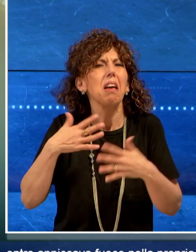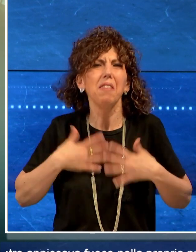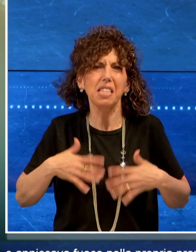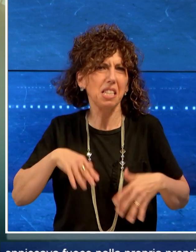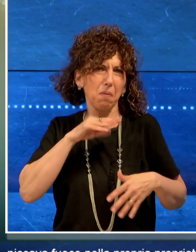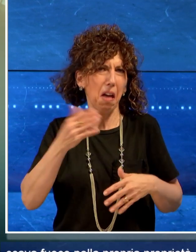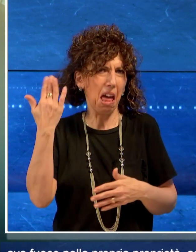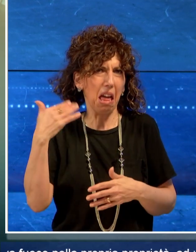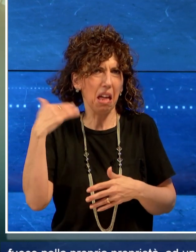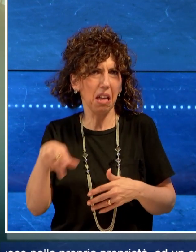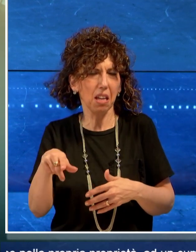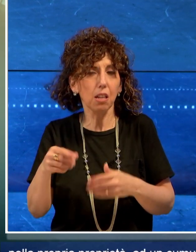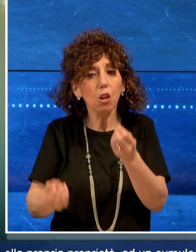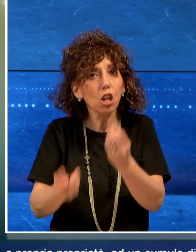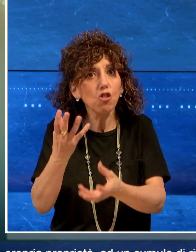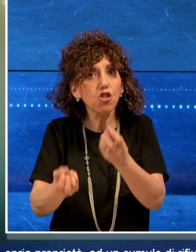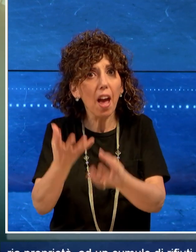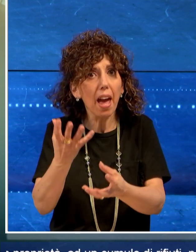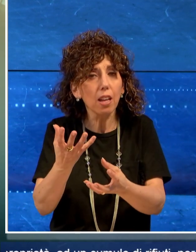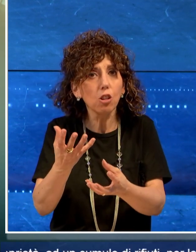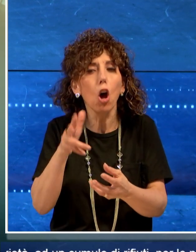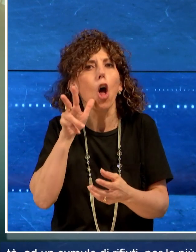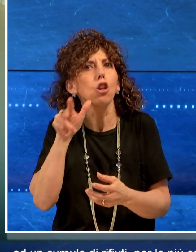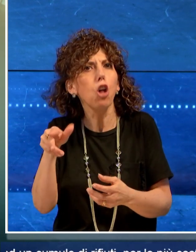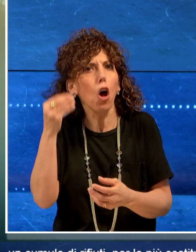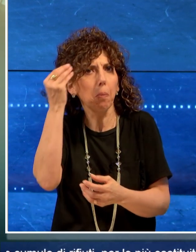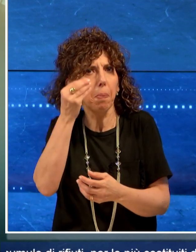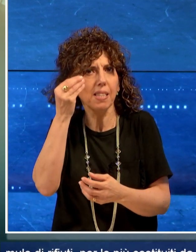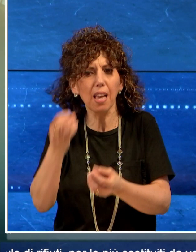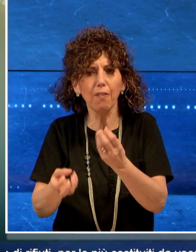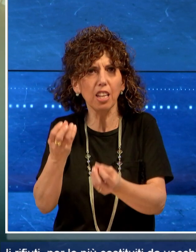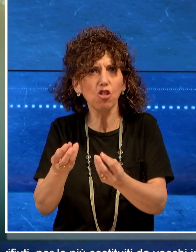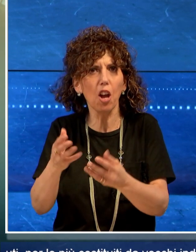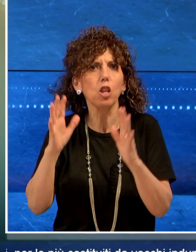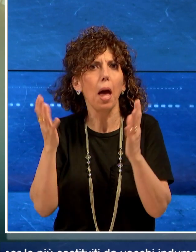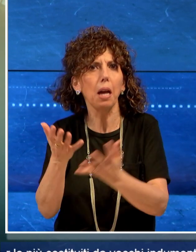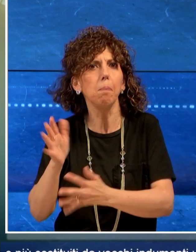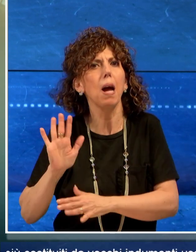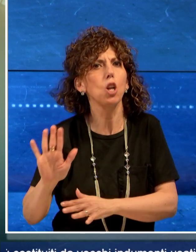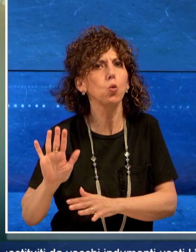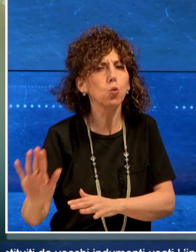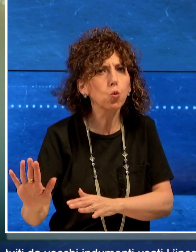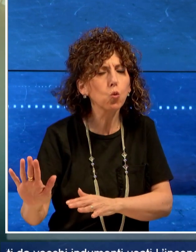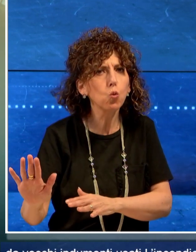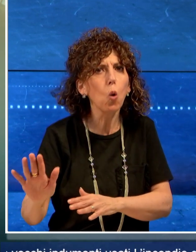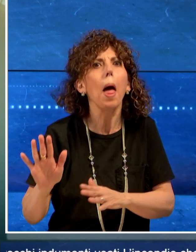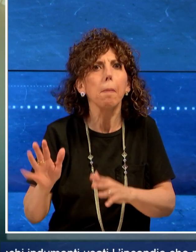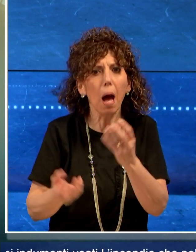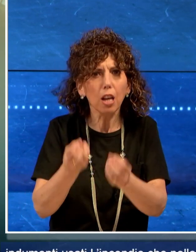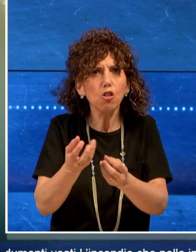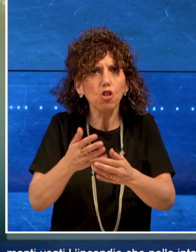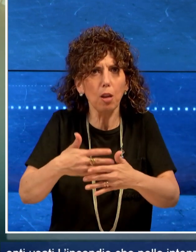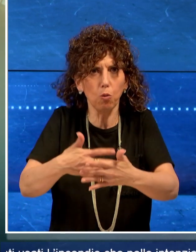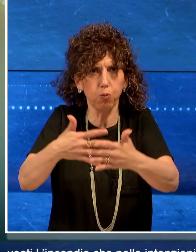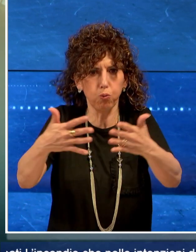indumenti. L'incendio che nelle intenzioni doveva restare limitato all'accumulo si è però esteso